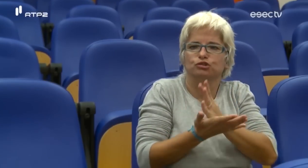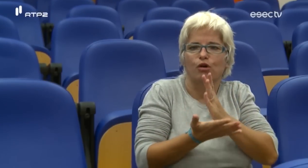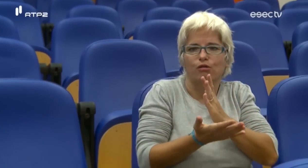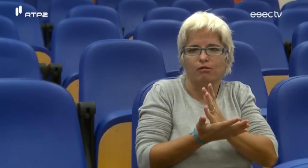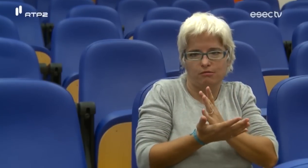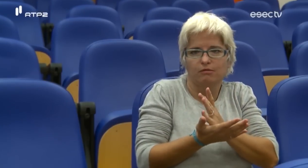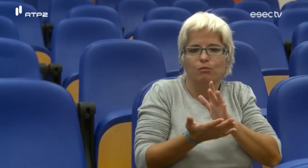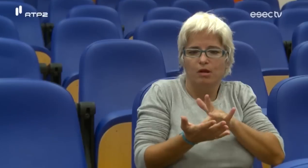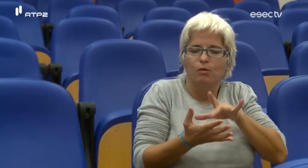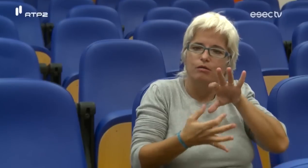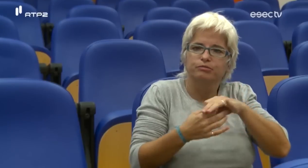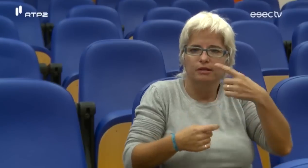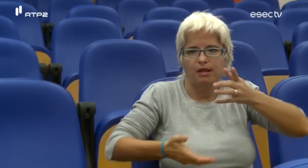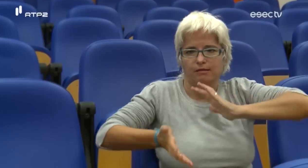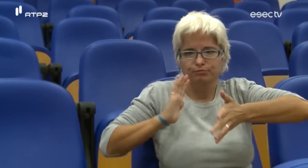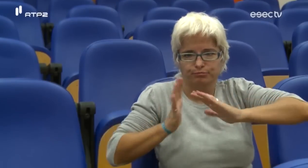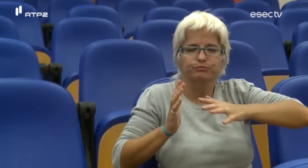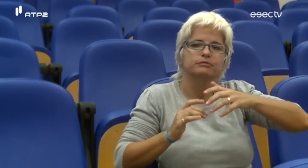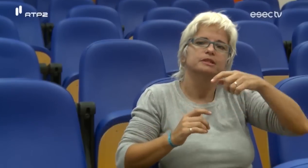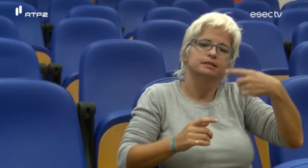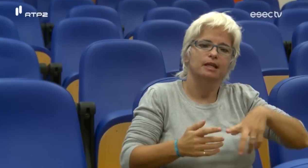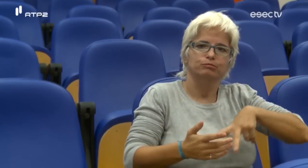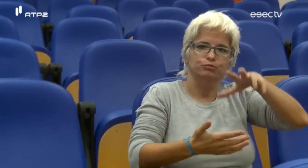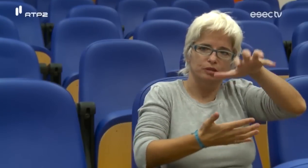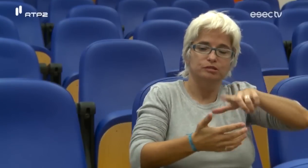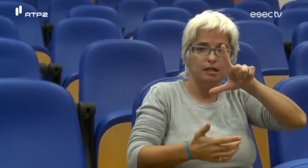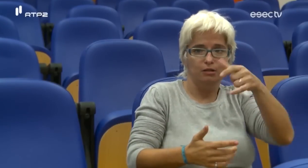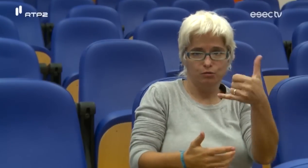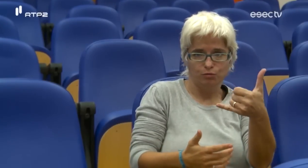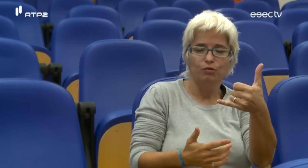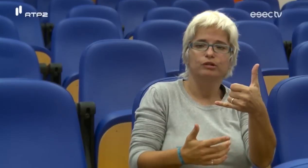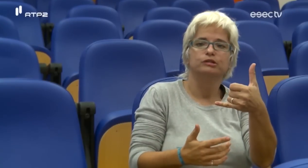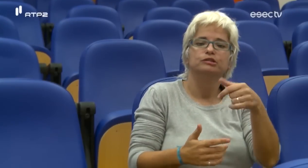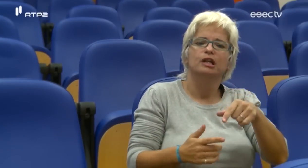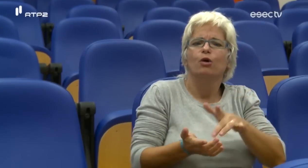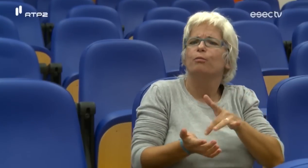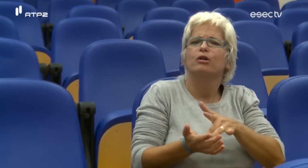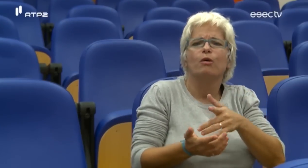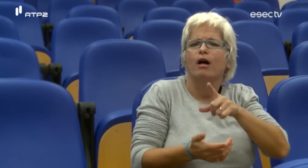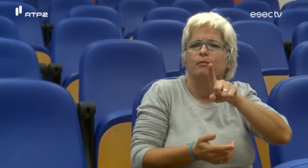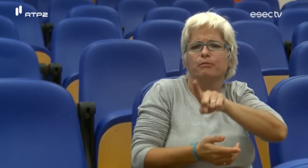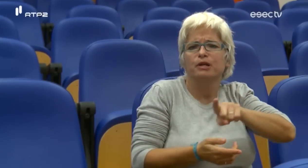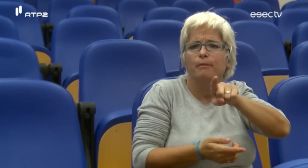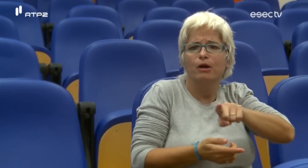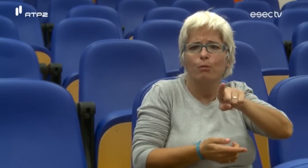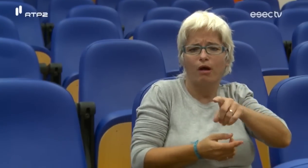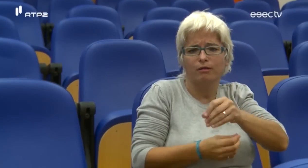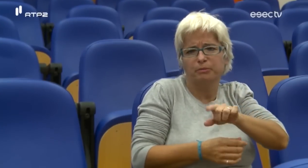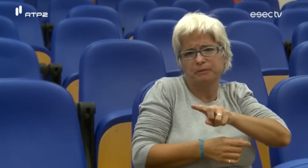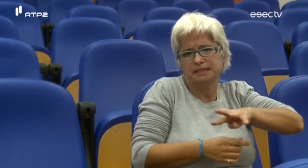para editar um manual escolar que já está pronto que tem também a língua gestual e o português como segunda língua para surdos